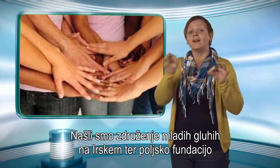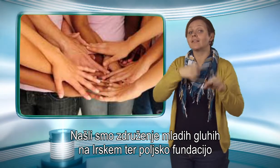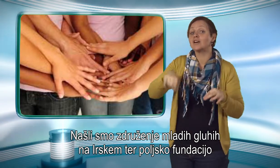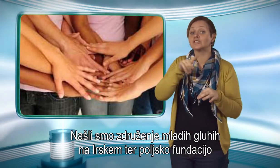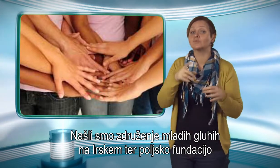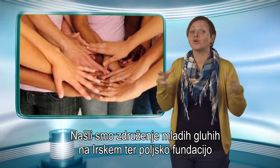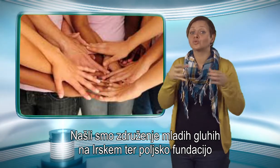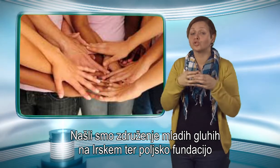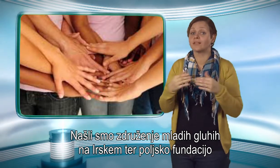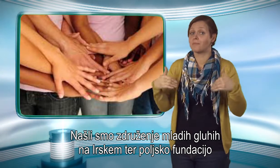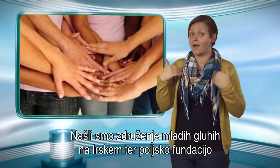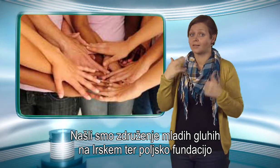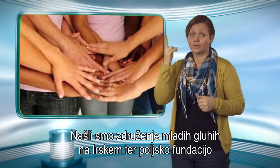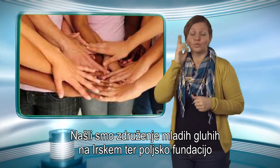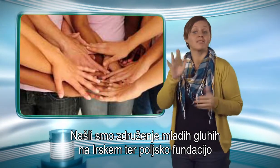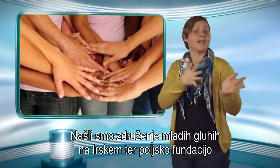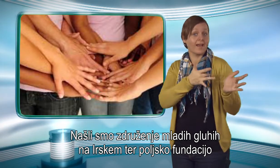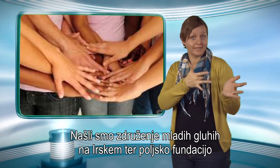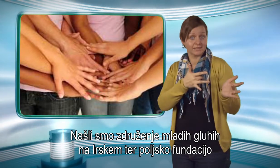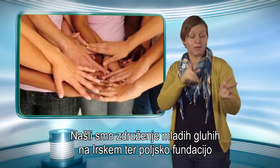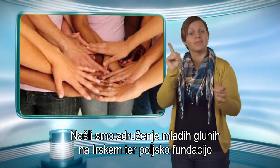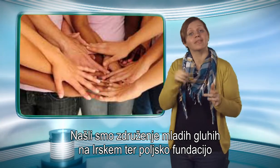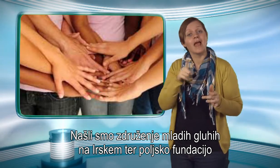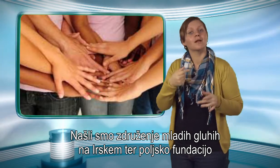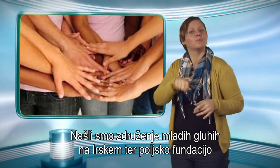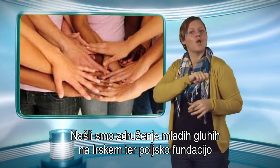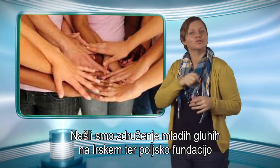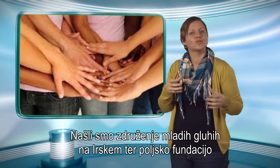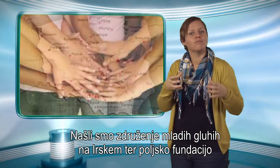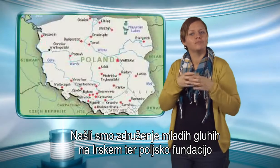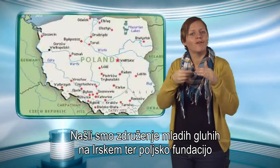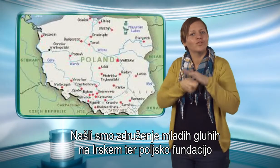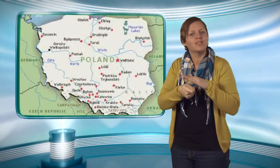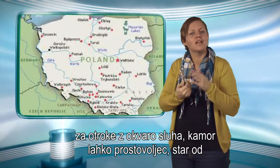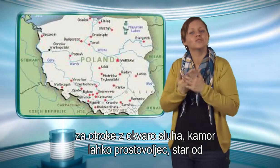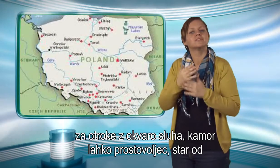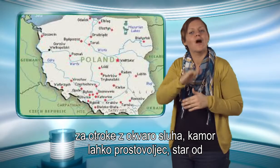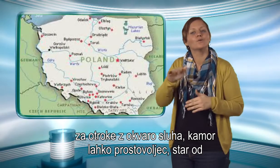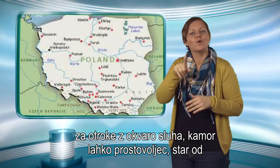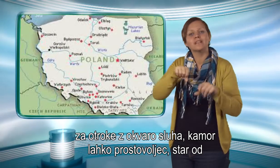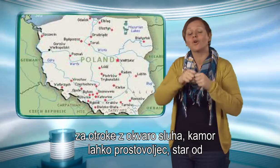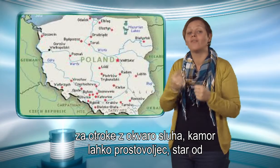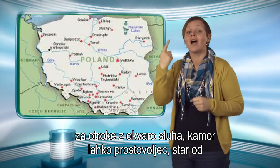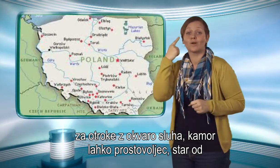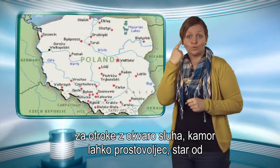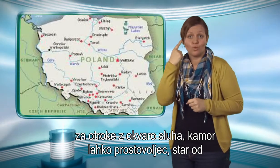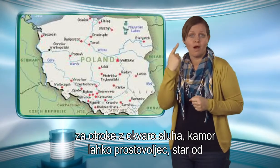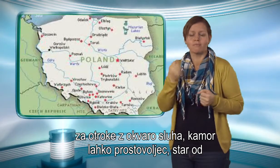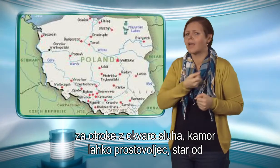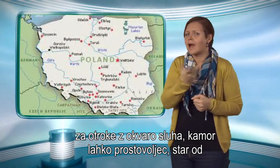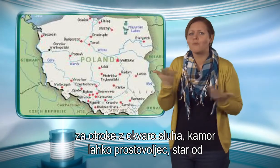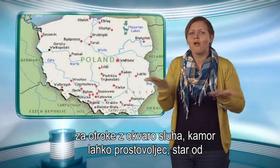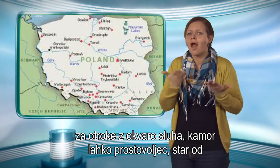Našli smo Združenje mladih gluhih na Irskem ter Polsko fundacijo za otroke z okvaro sluha, kamor lahko